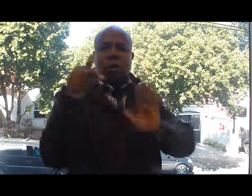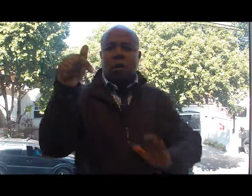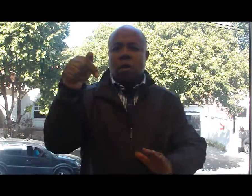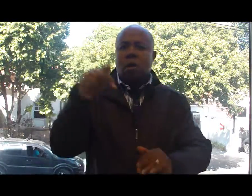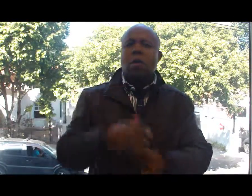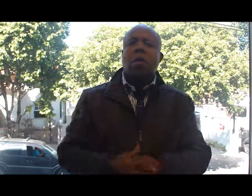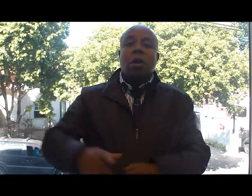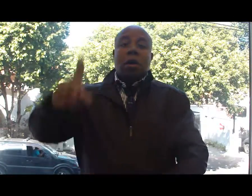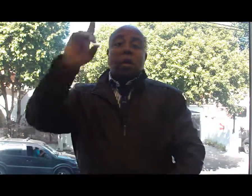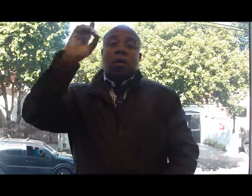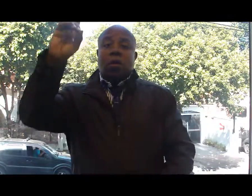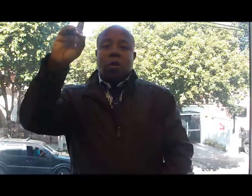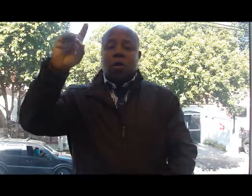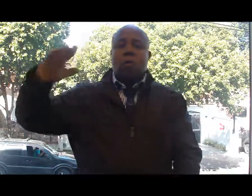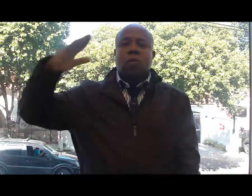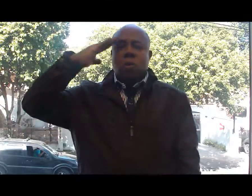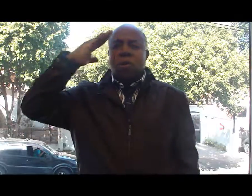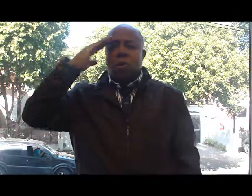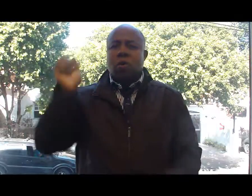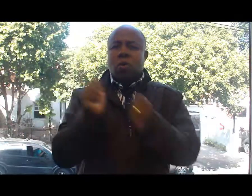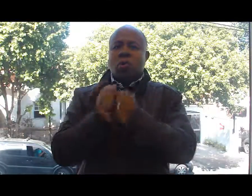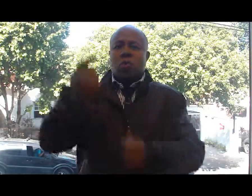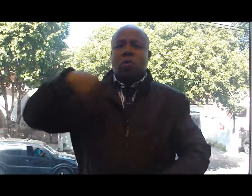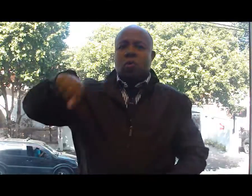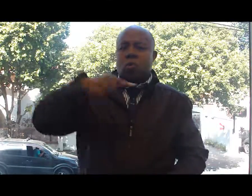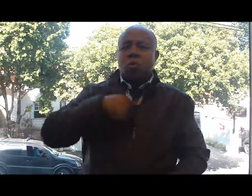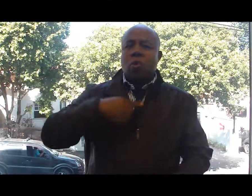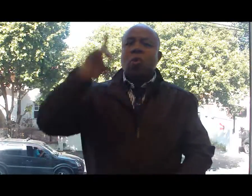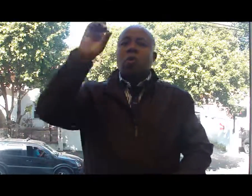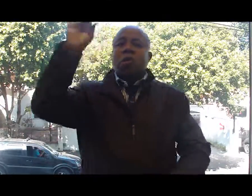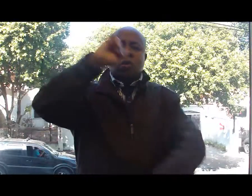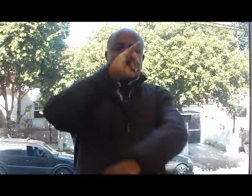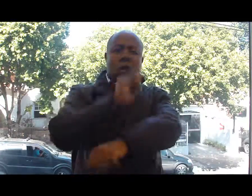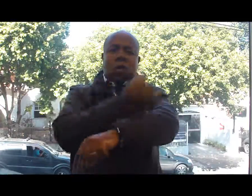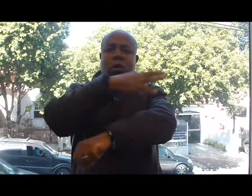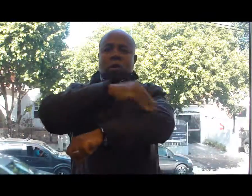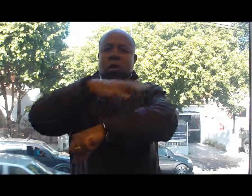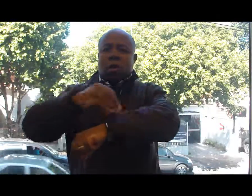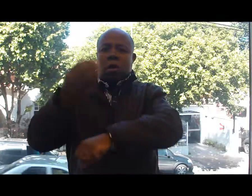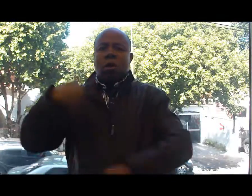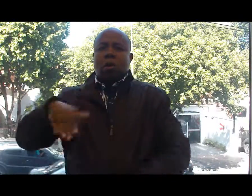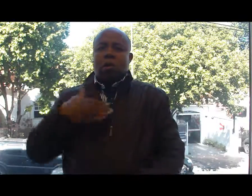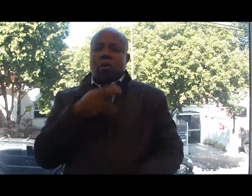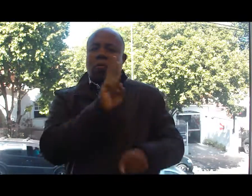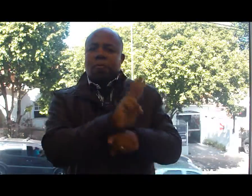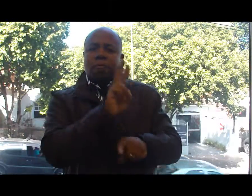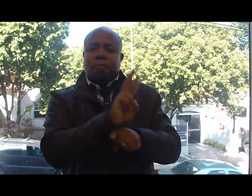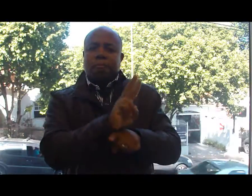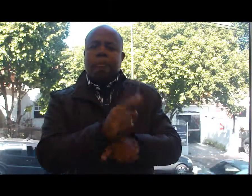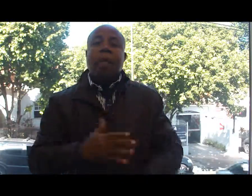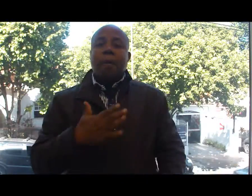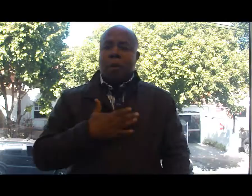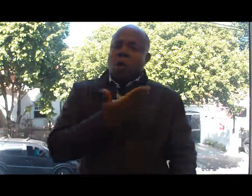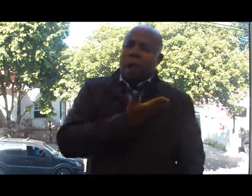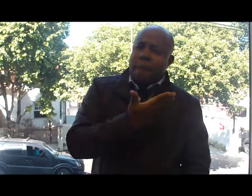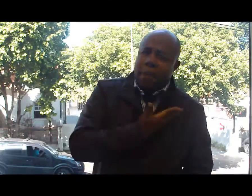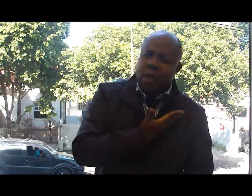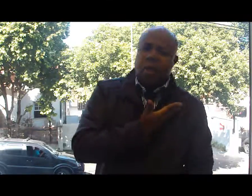versículo 7 O Senhor dos Exércitos está conosco, o Deus de Jacó é o nosso refúgio.